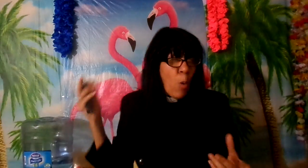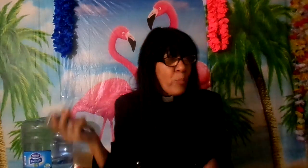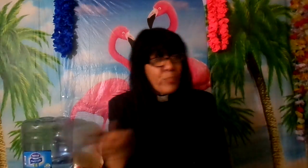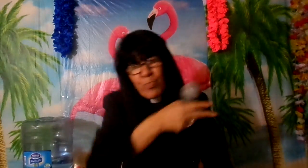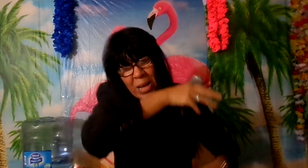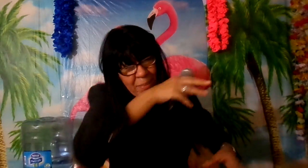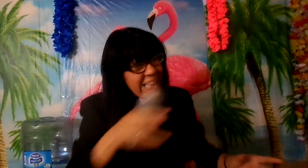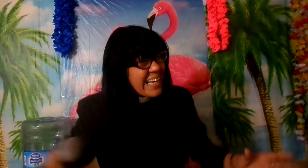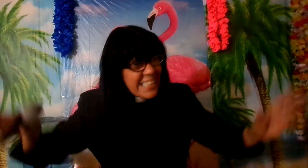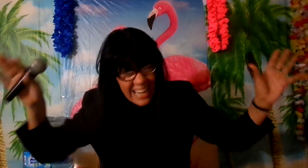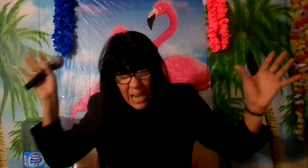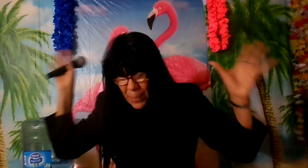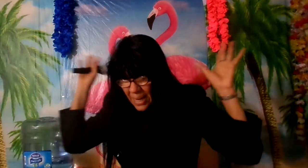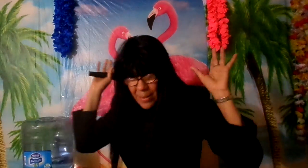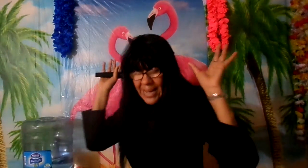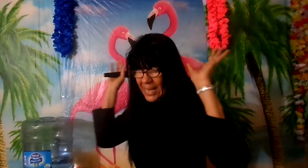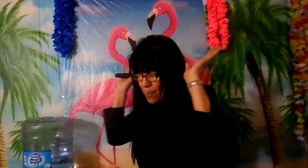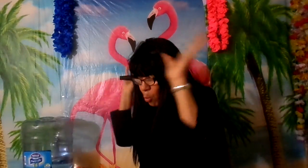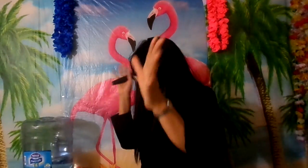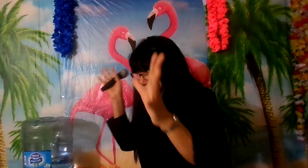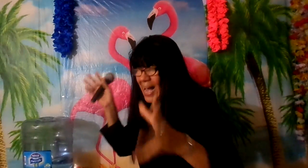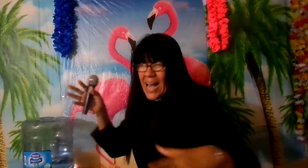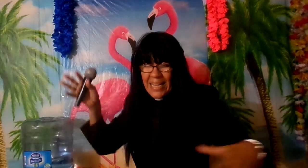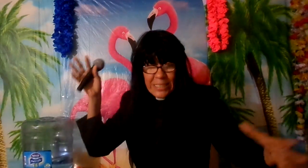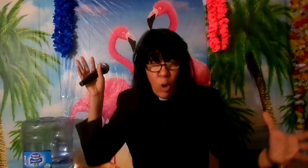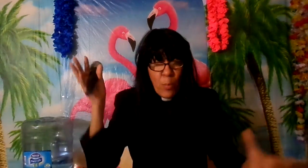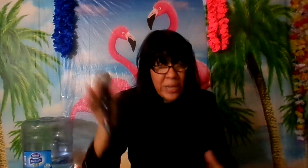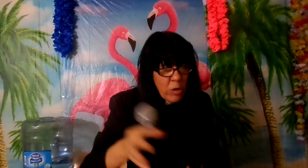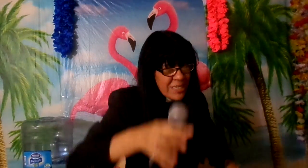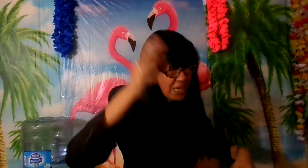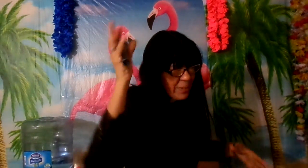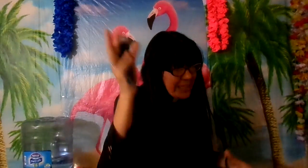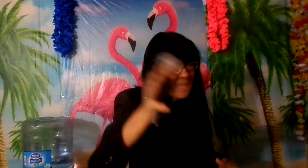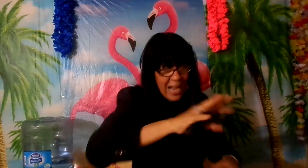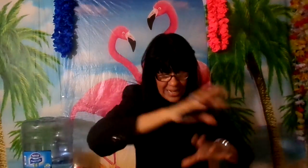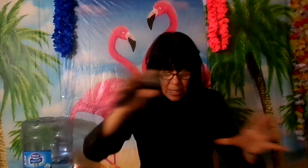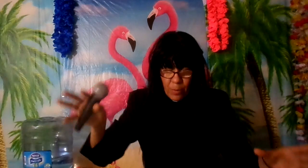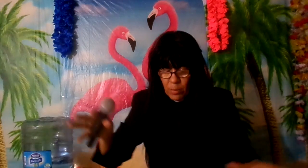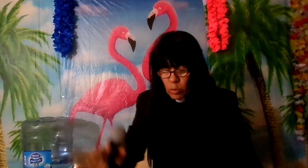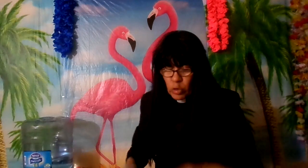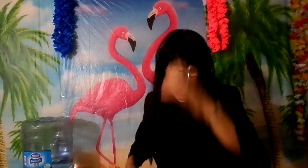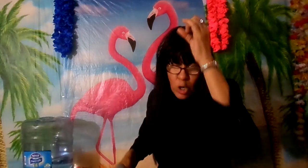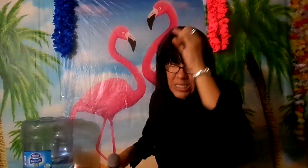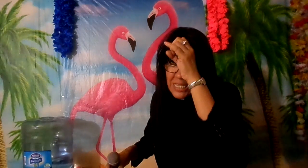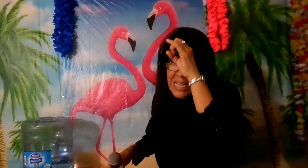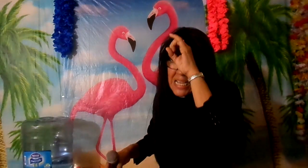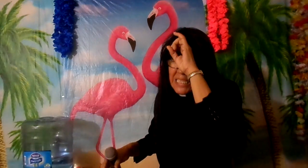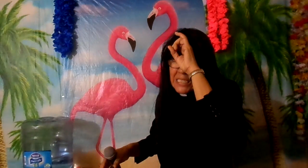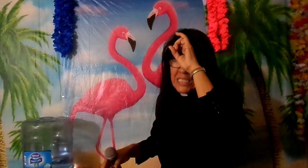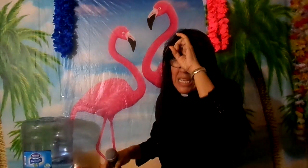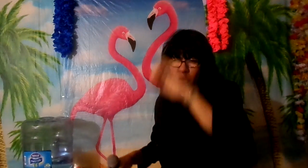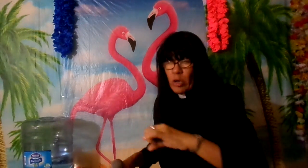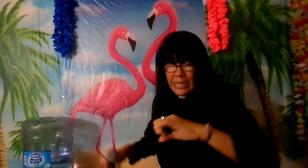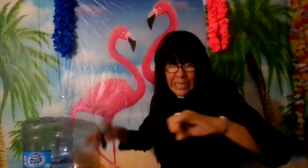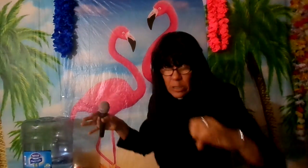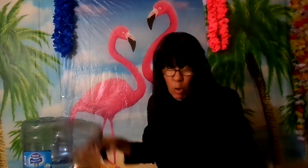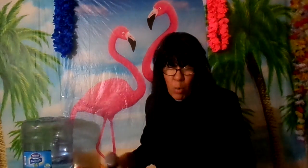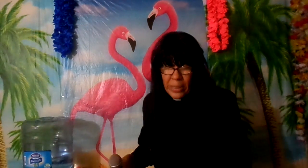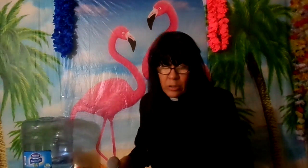permita que traiga palabras que pueda Dios mío ser mentira a este pueblo Dios Señor en estos momentos